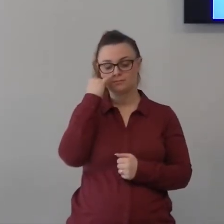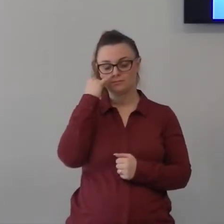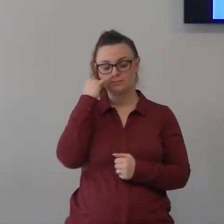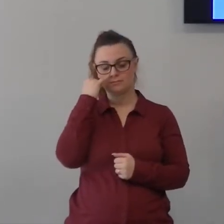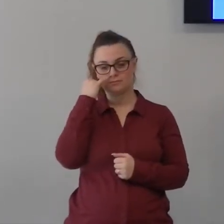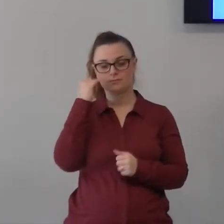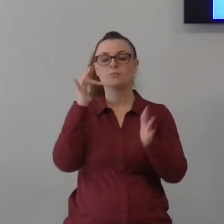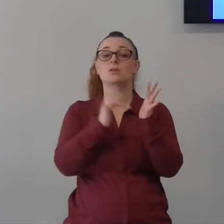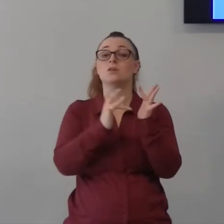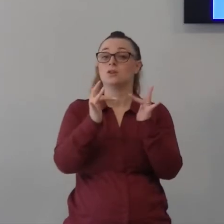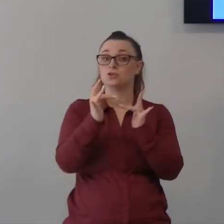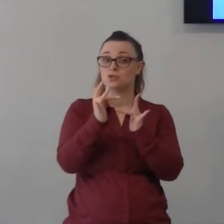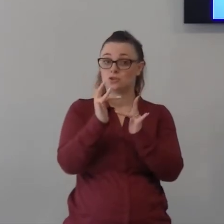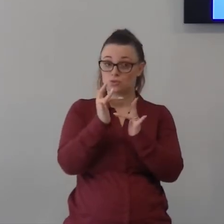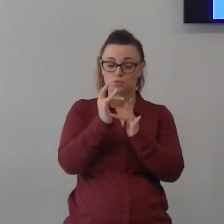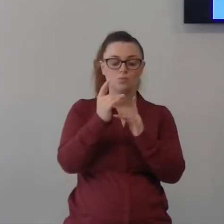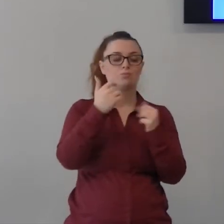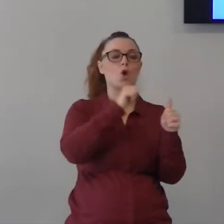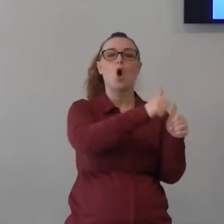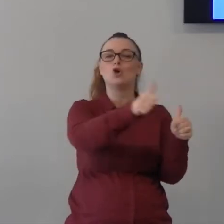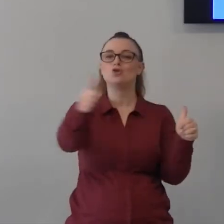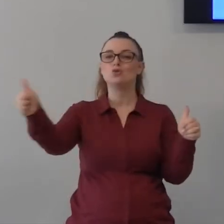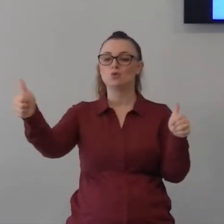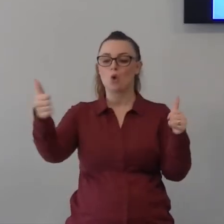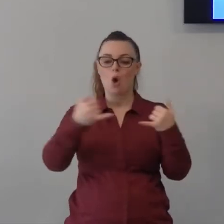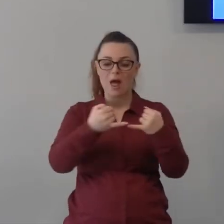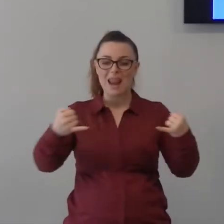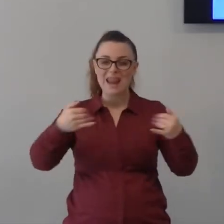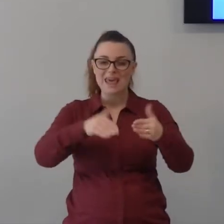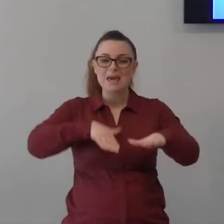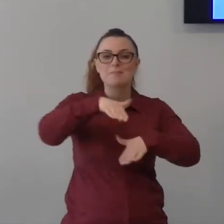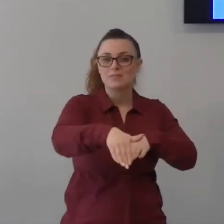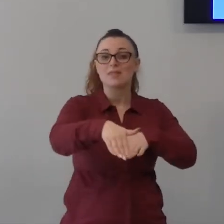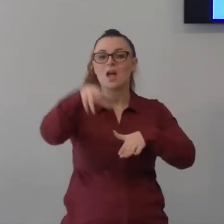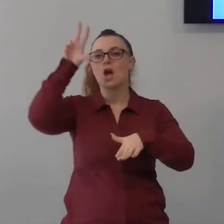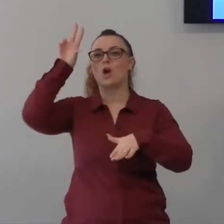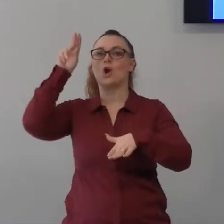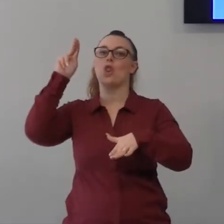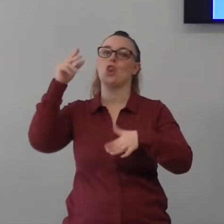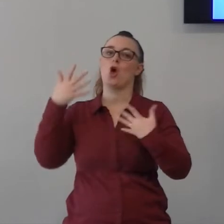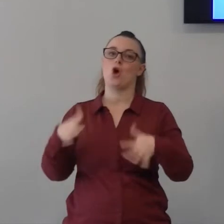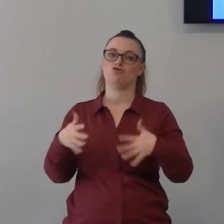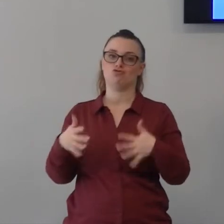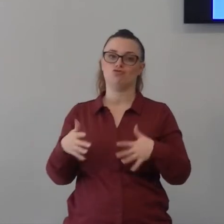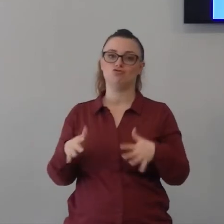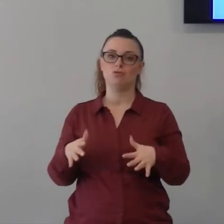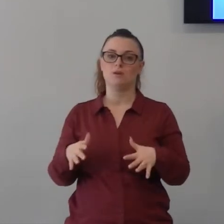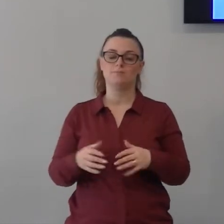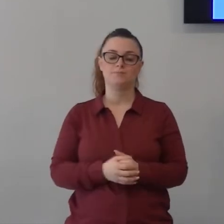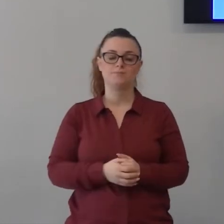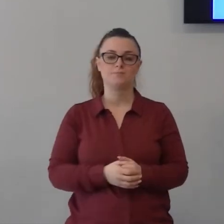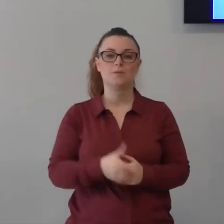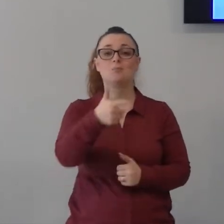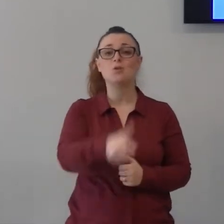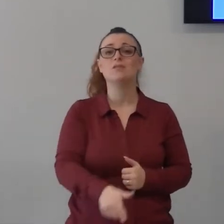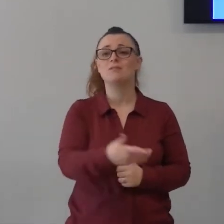Gesù conosce i nostri limiti Gesù sa come siamo avanti Gesù è venuto è stato uomo proprio per sperimentare lo